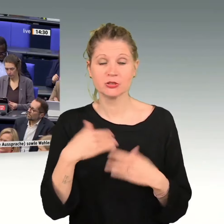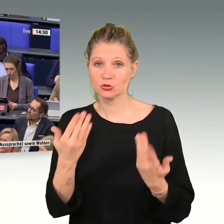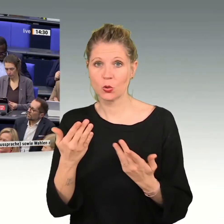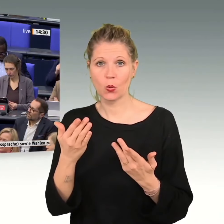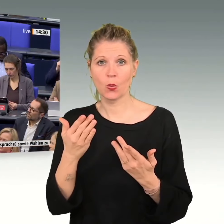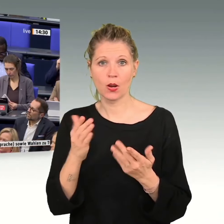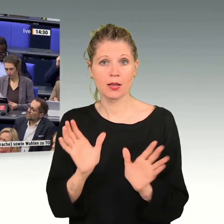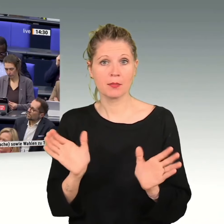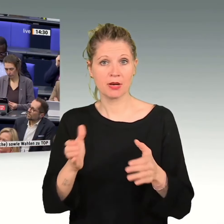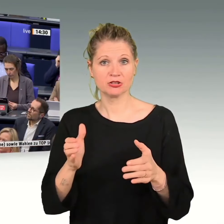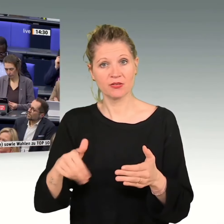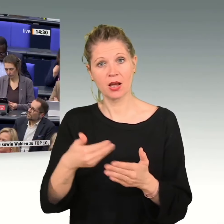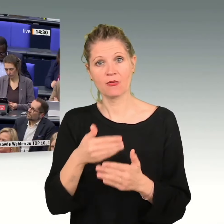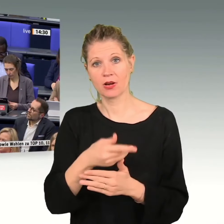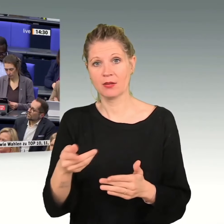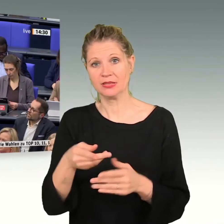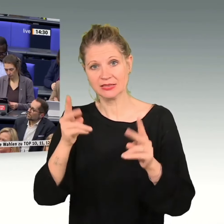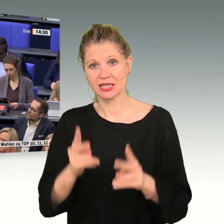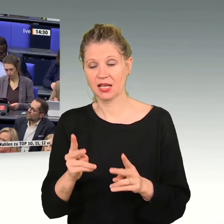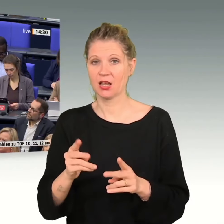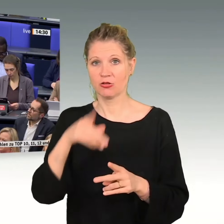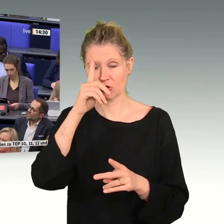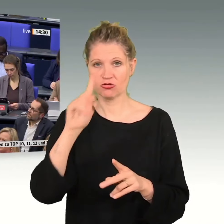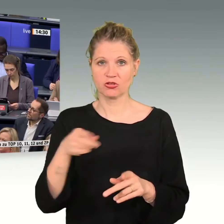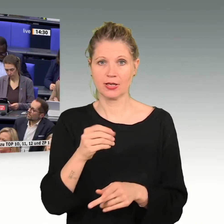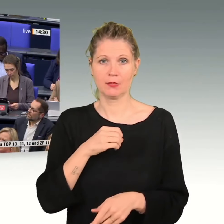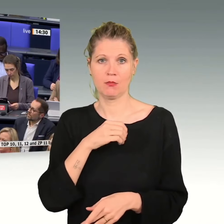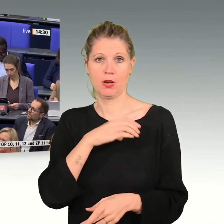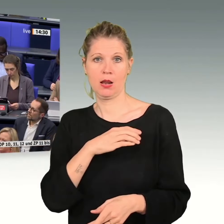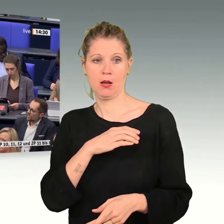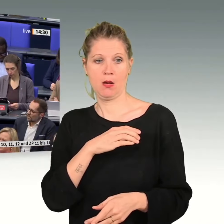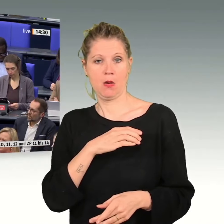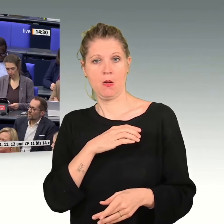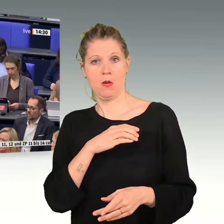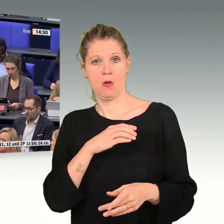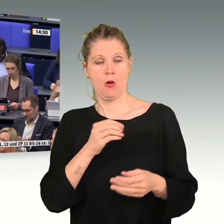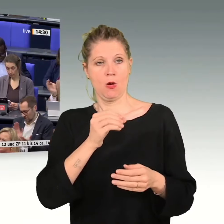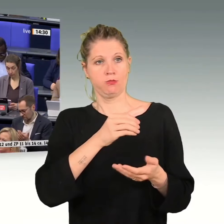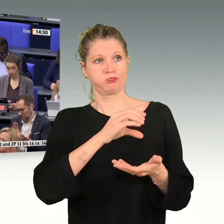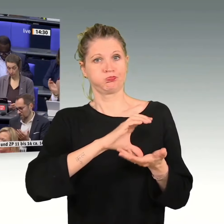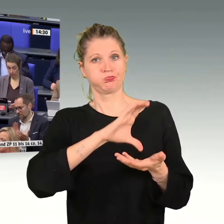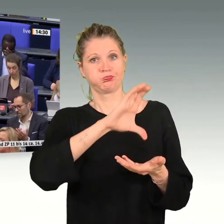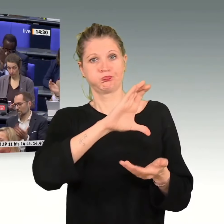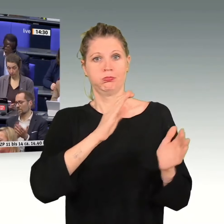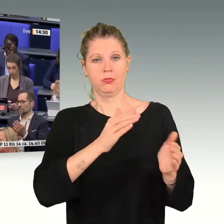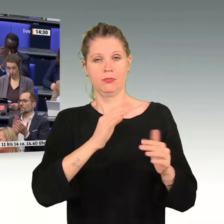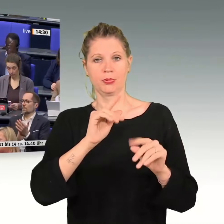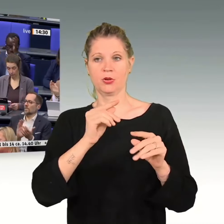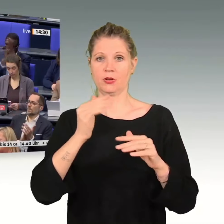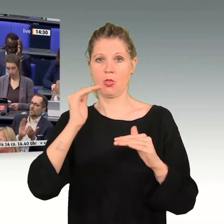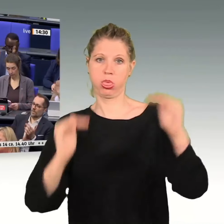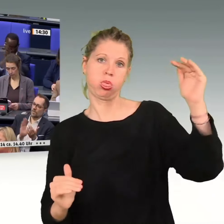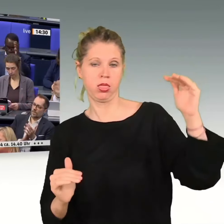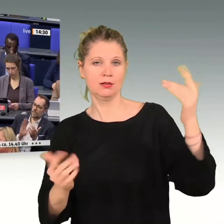Gemeinschaft zu sichern, dass sich in Deutschland nicht Reichtümer irgendwo konzentrieren und ein Machtgefälle verursachen, sondern dass sich alle in